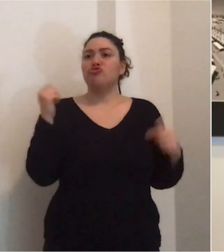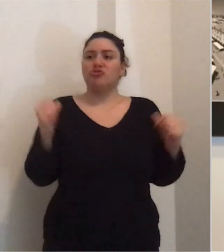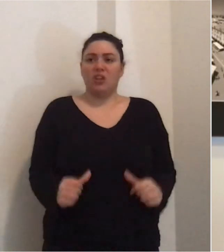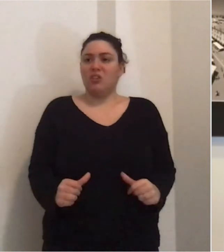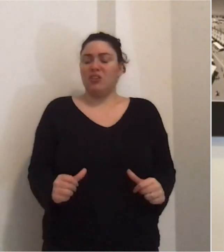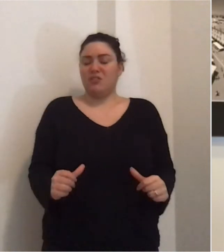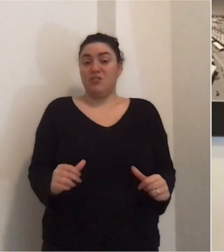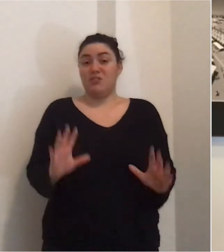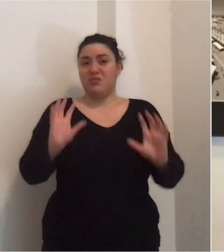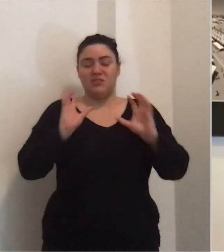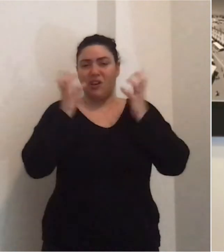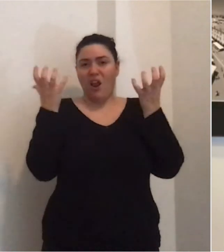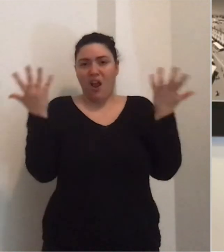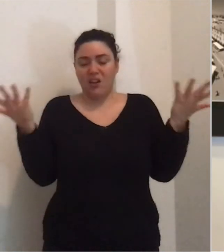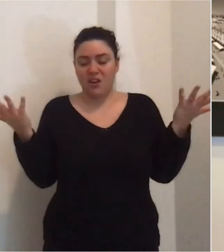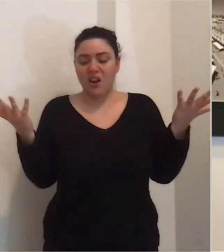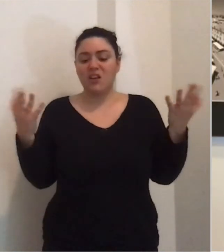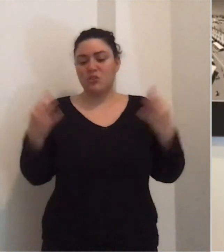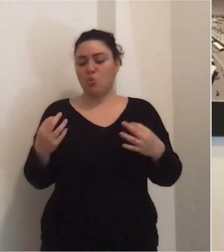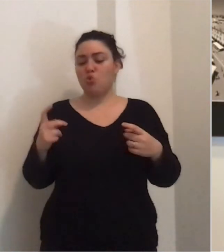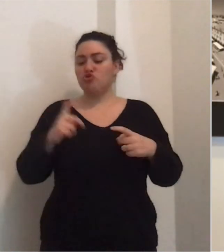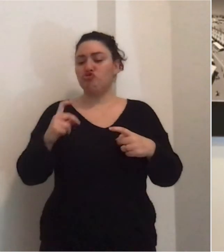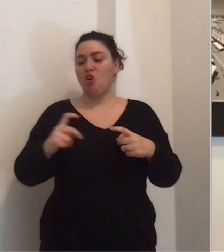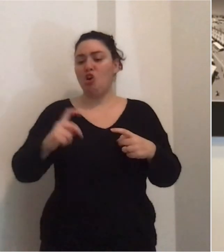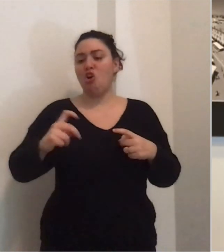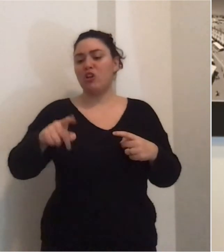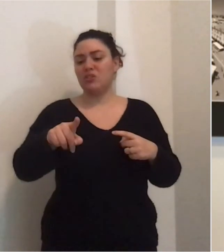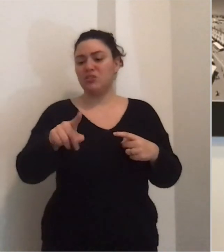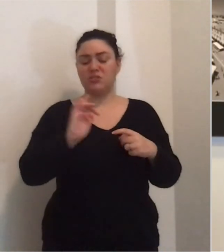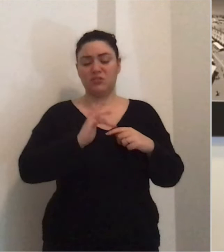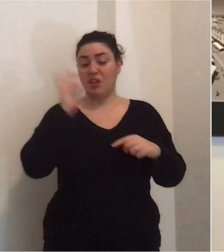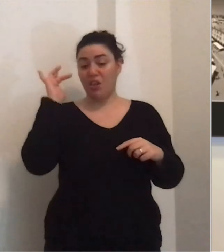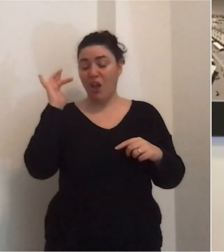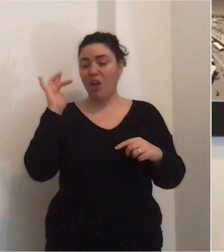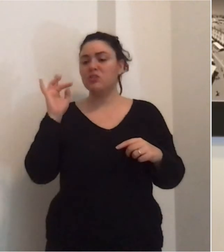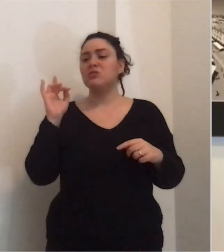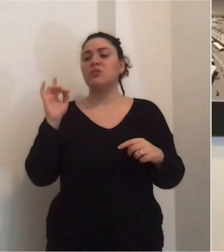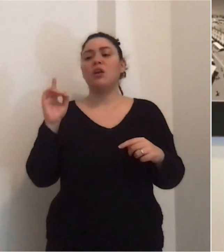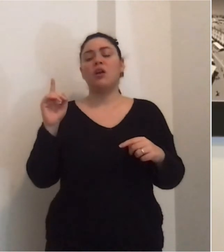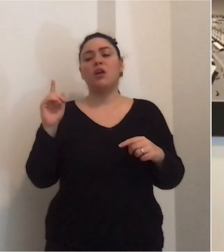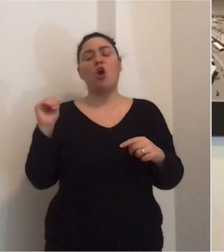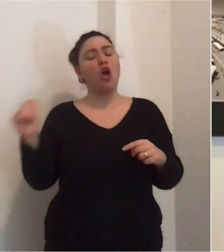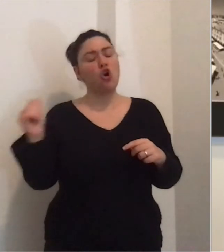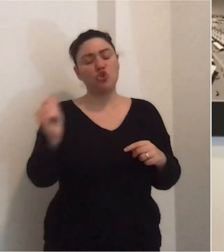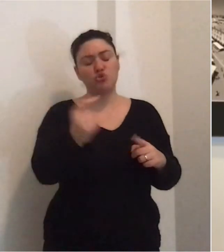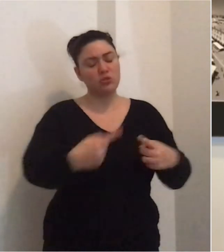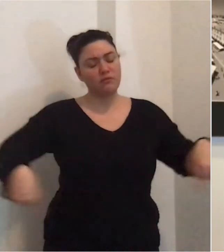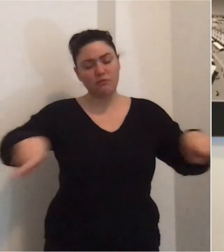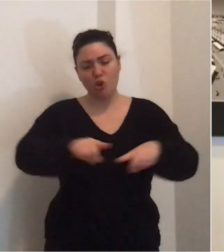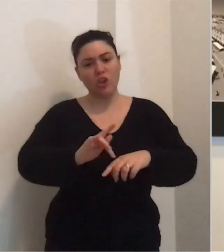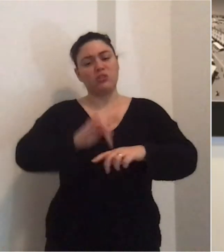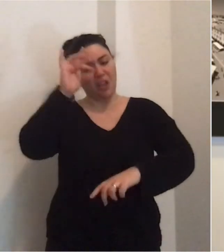cittadino saranno giorni particolari, lo sono a prescindere per ognuno di voi